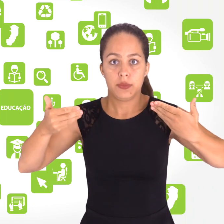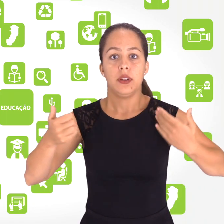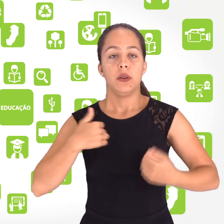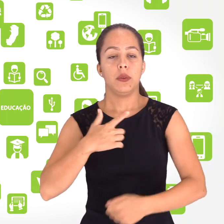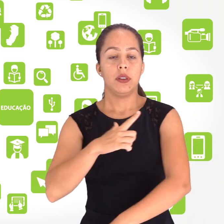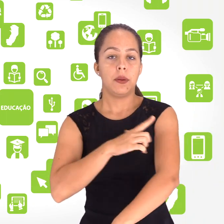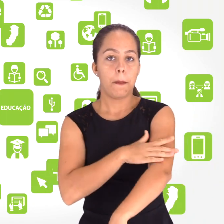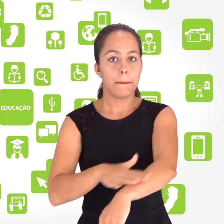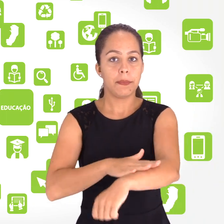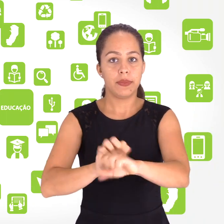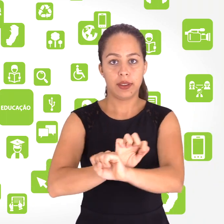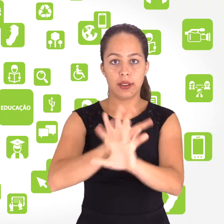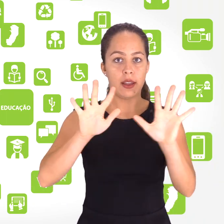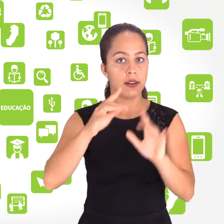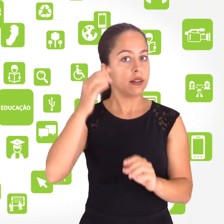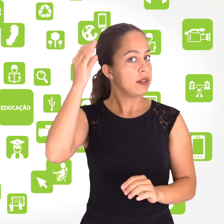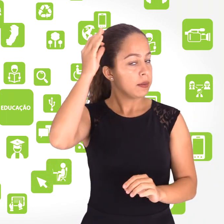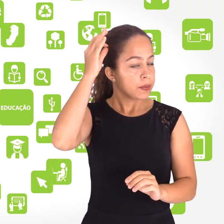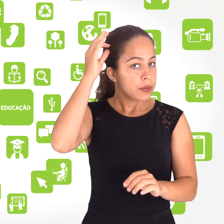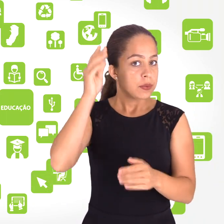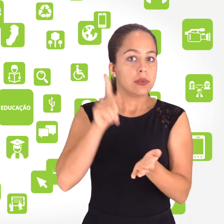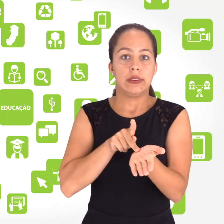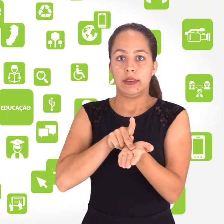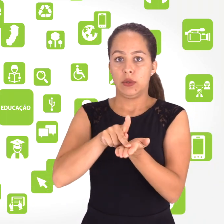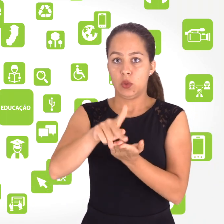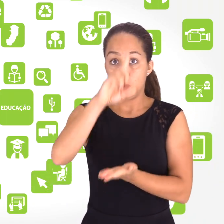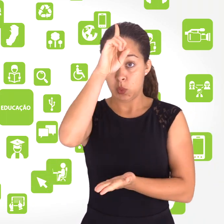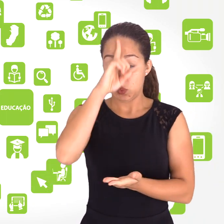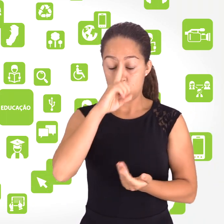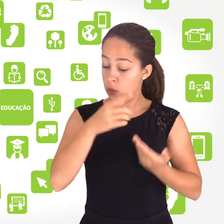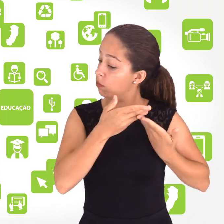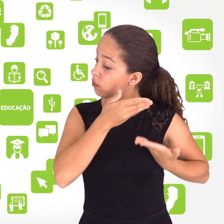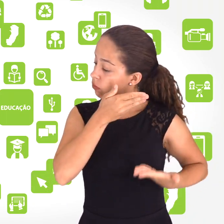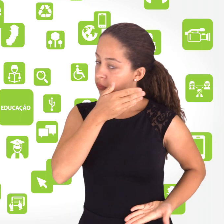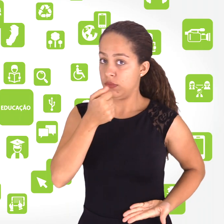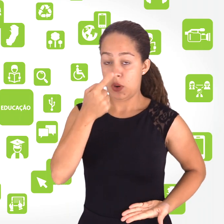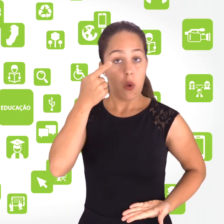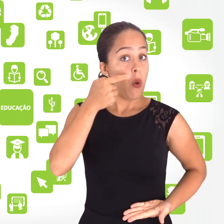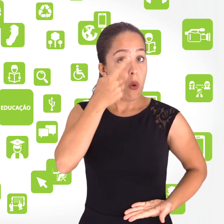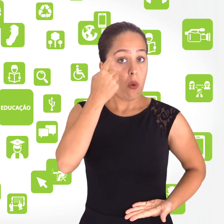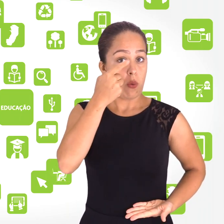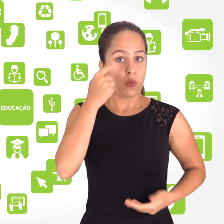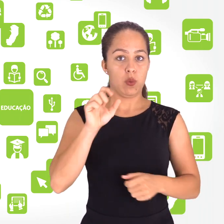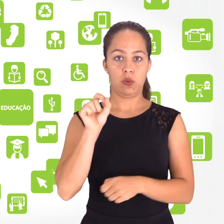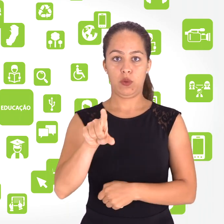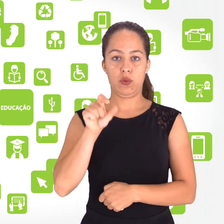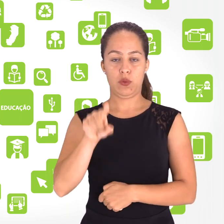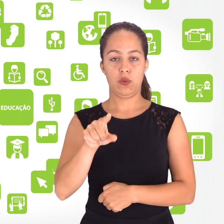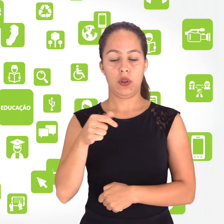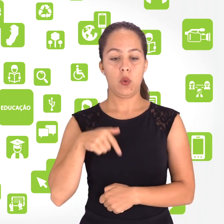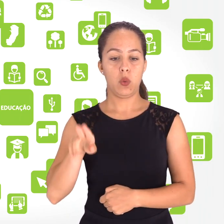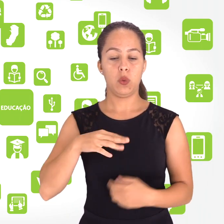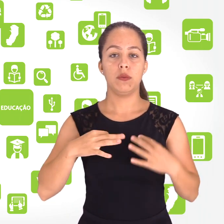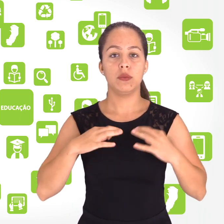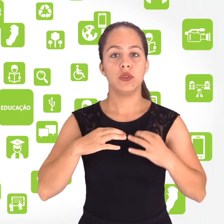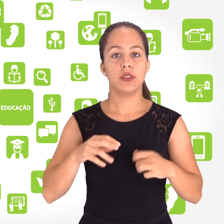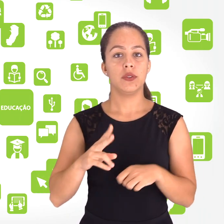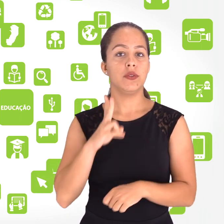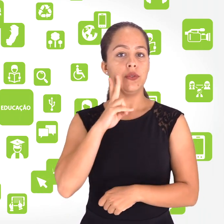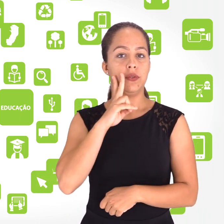tenho pele clara, cabelos lisos, louros e longos, olhos azuis. Uso uma blusa vinho. Atrás